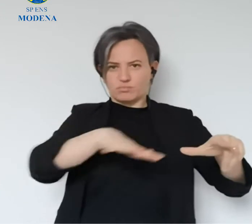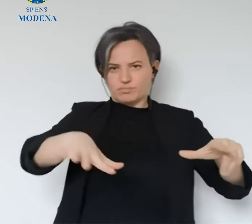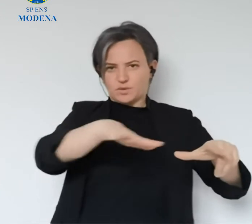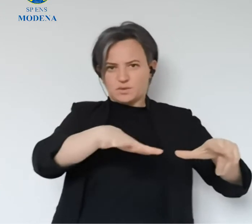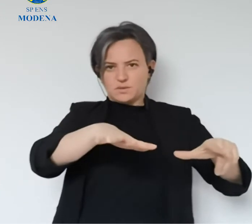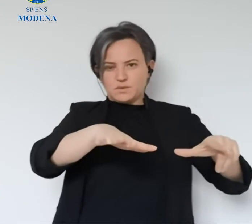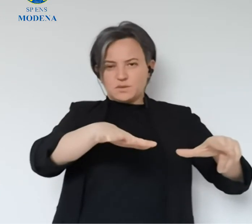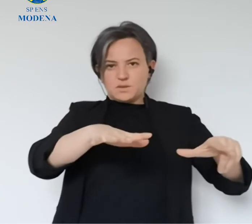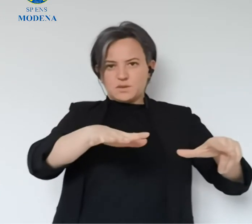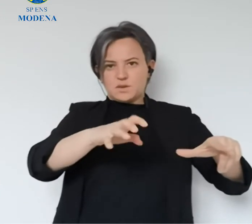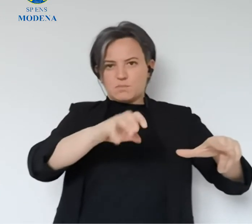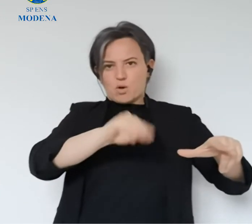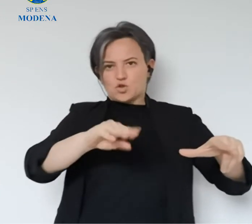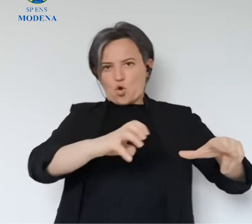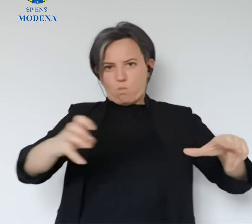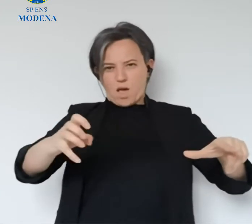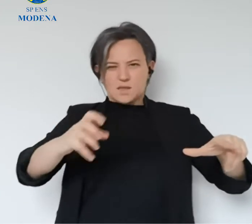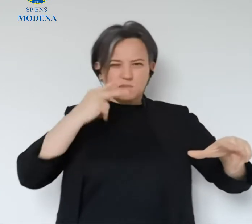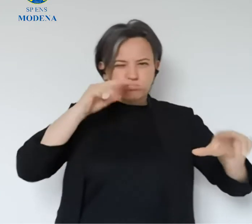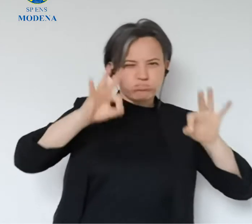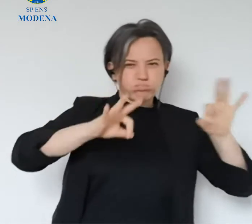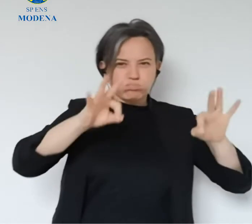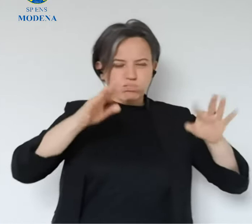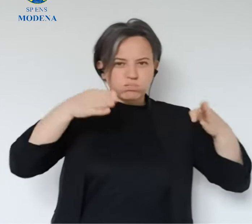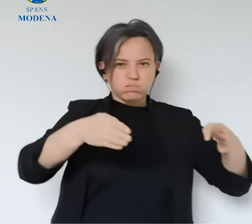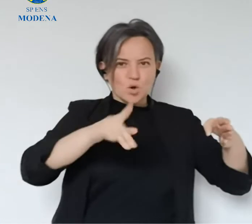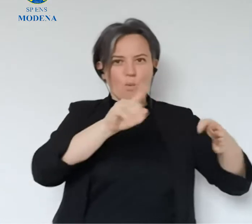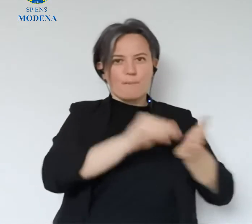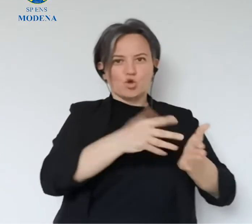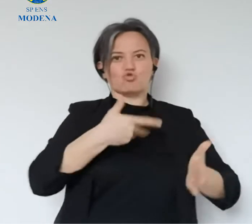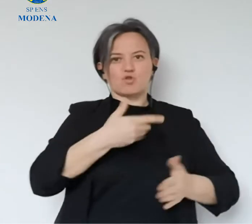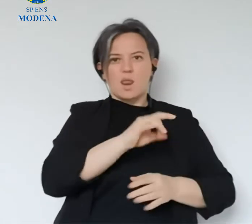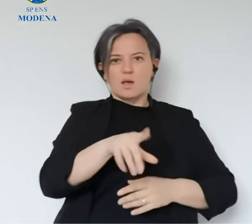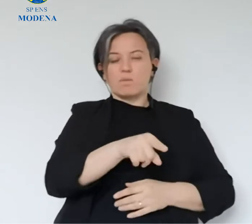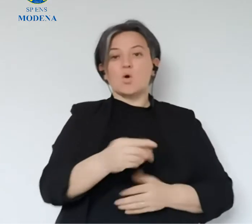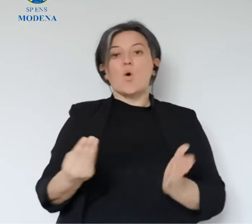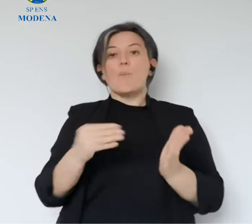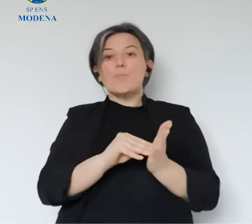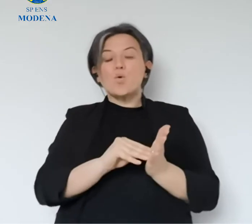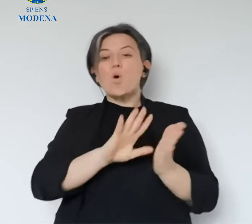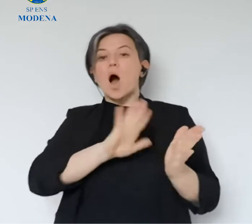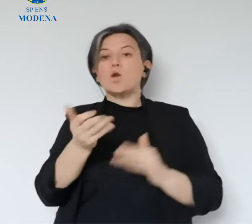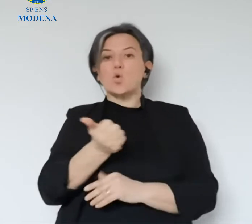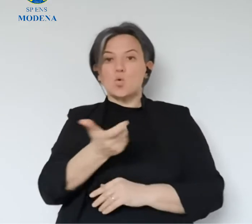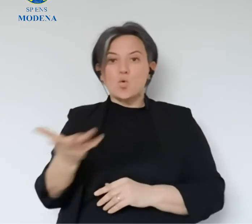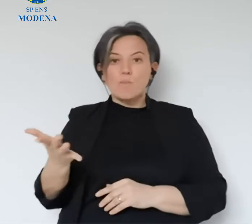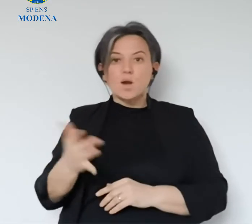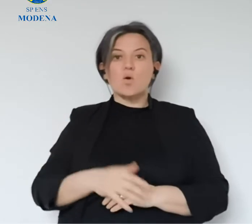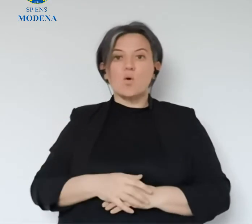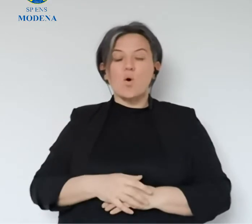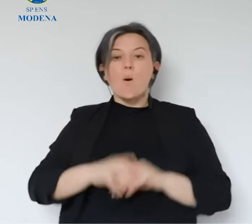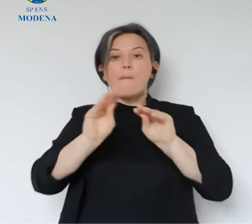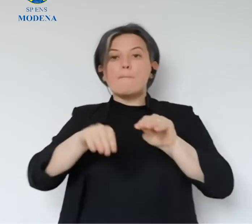alta complessità in più per fronteggiare le situazioni più difficili,